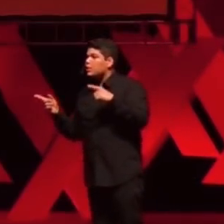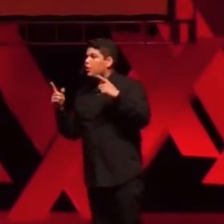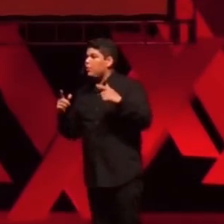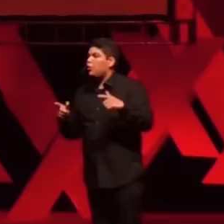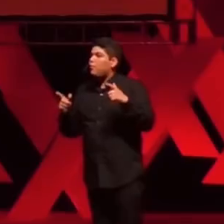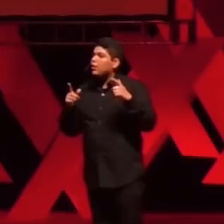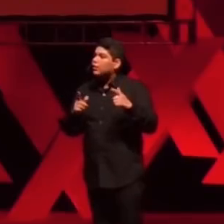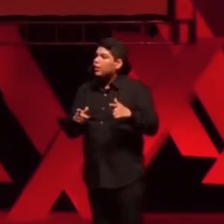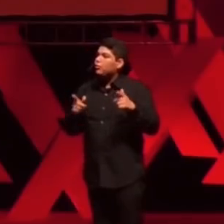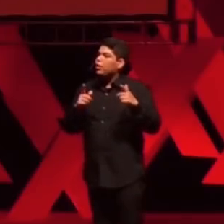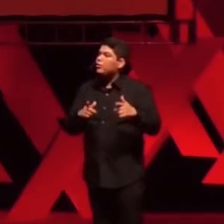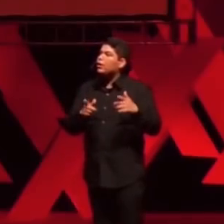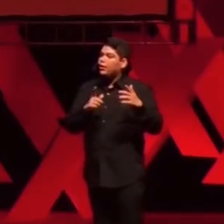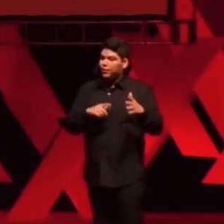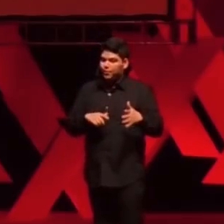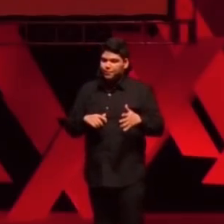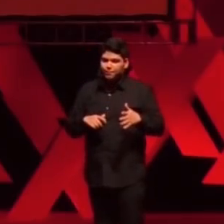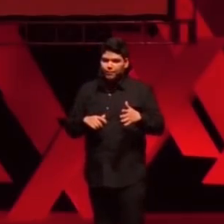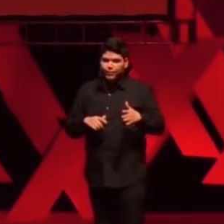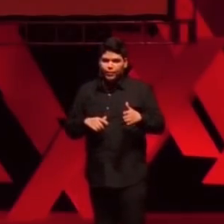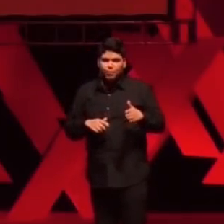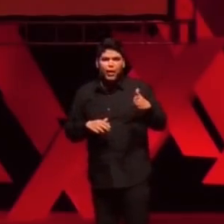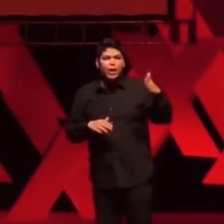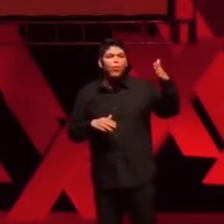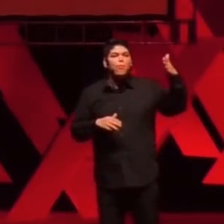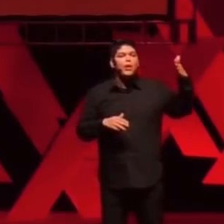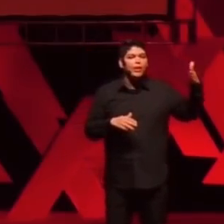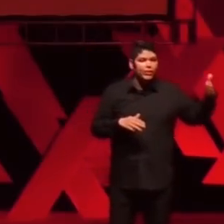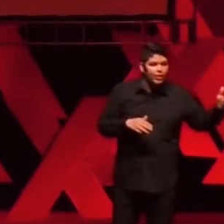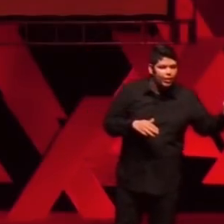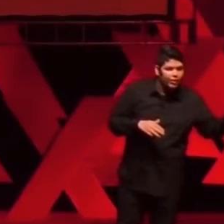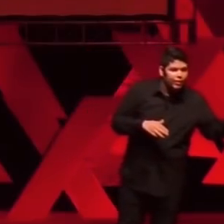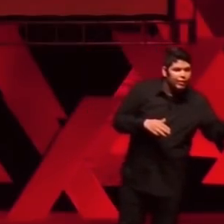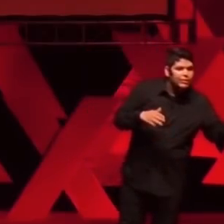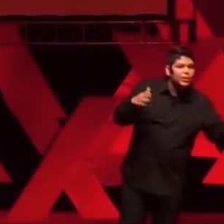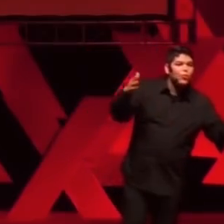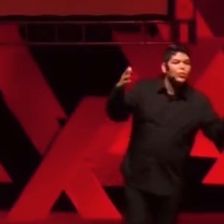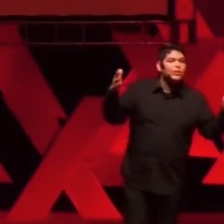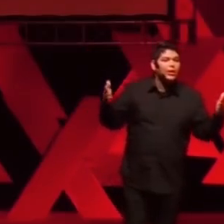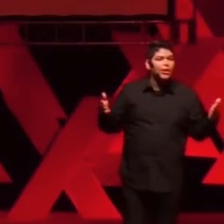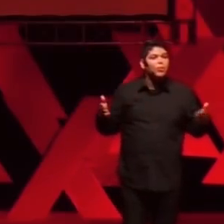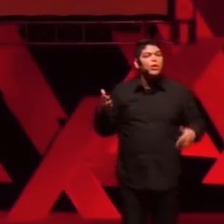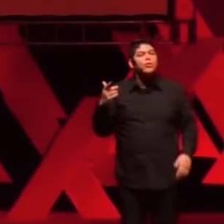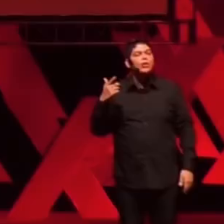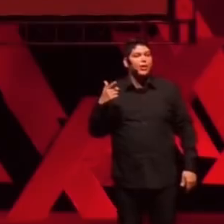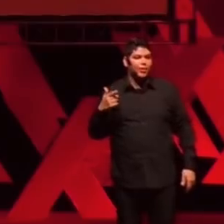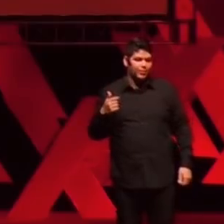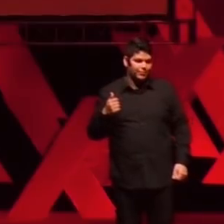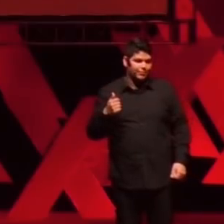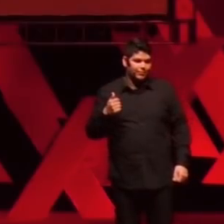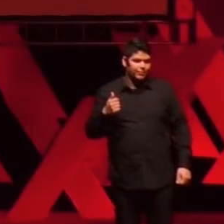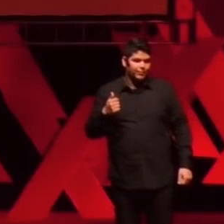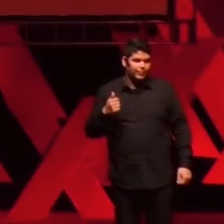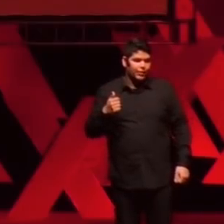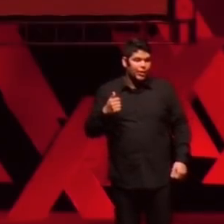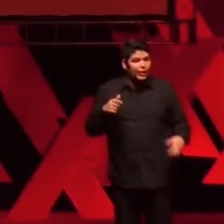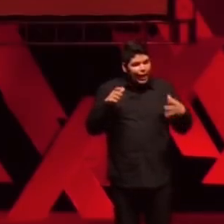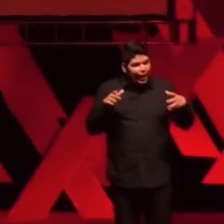região metropolitana do Rio de Janeiro. Bairro Almerinda, São Gonçalo, Rio de Janeiro. E lá,